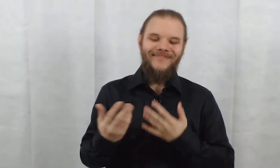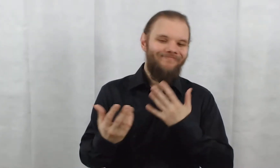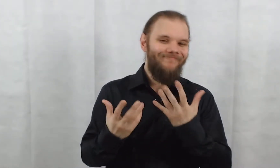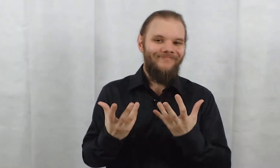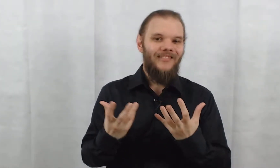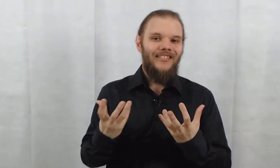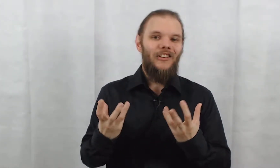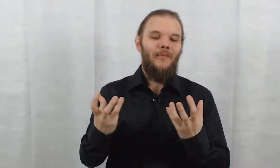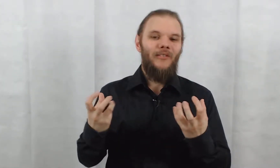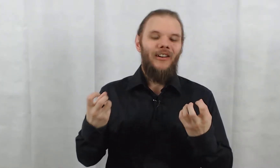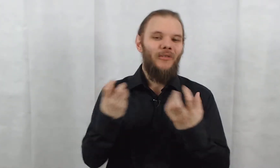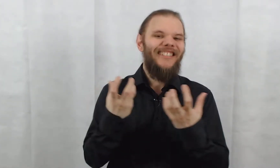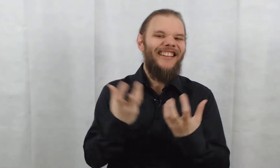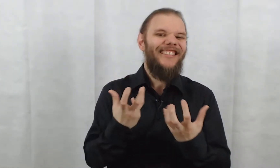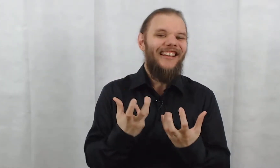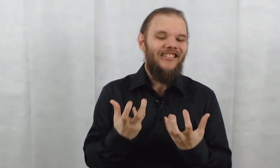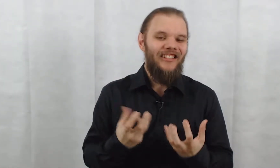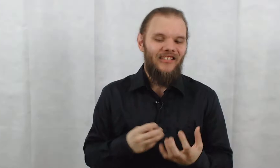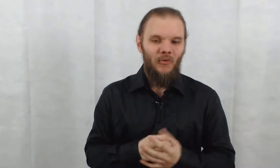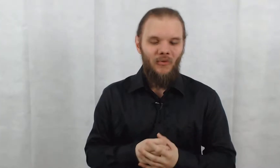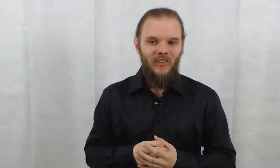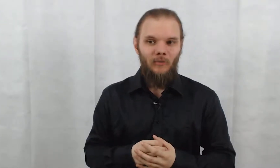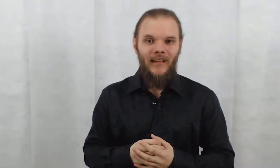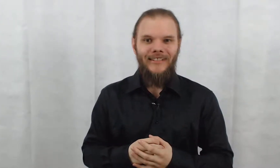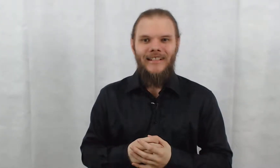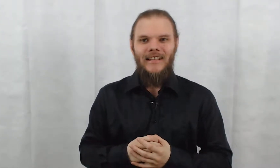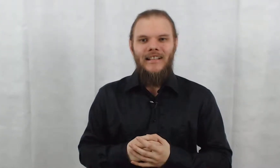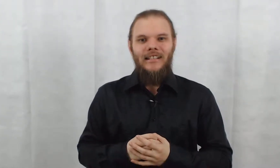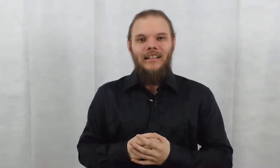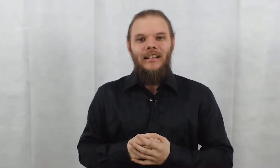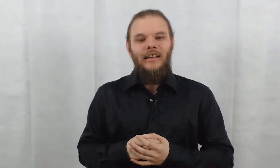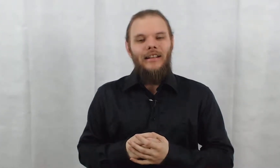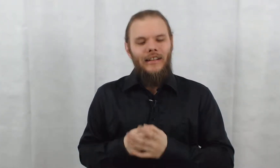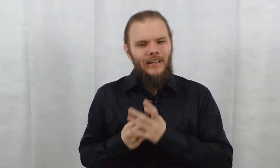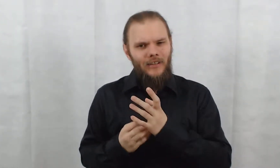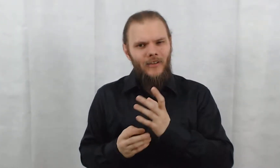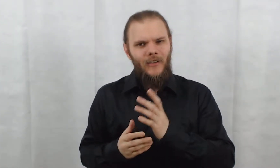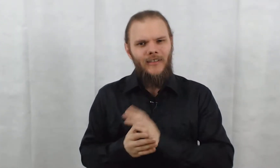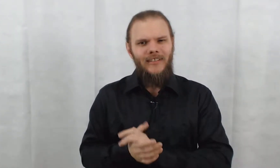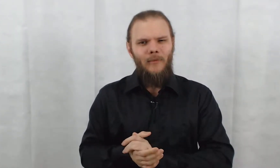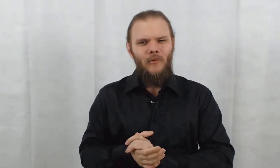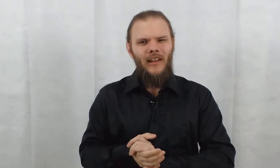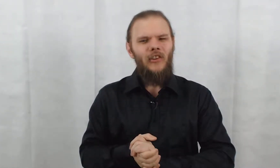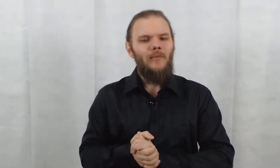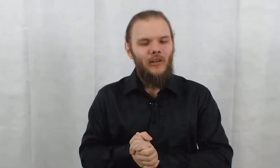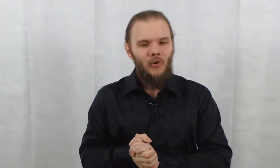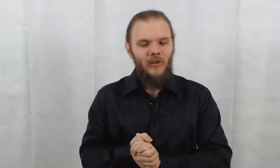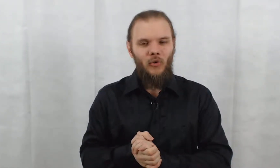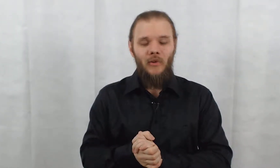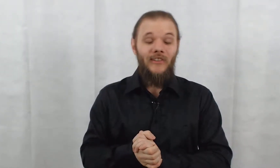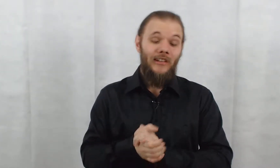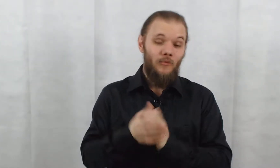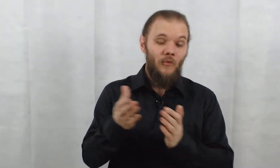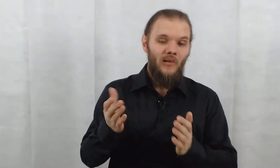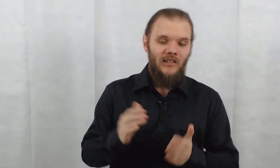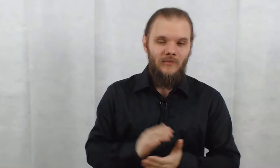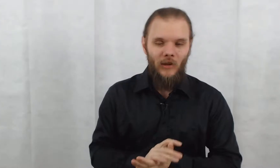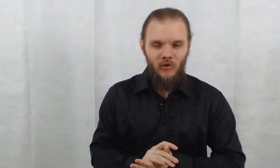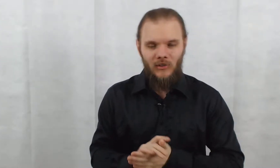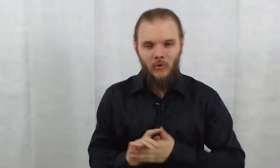Mais il y quand même un côté très statique dans tout ce qui se passe. Et ça me laisse quand même quelques questions. Et c'est le point qui me dérange. C'est qu'au